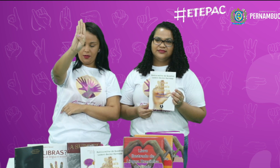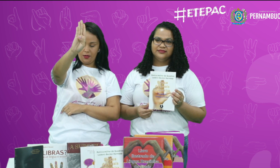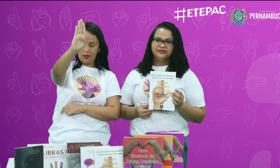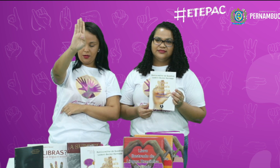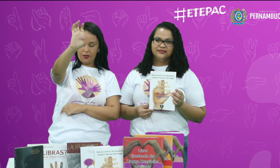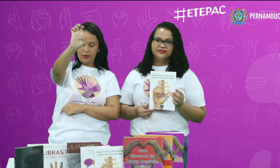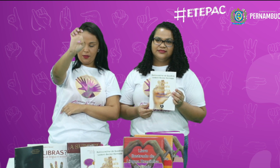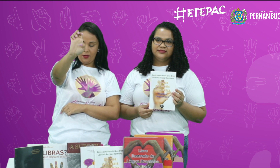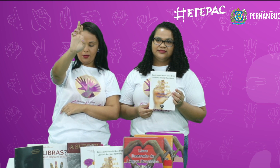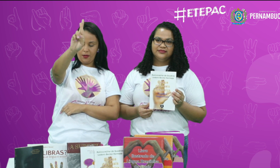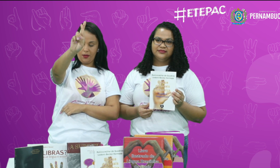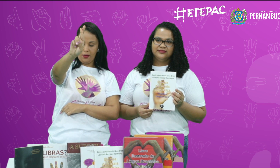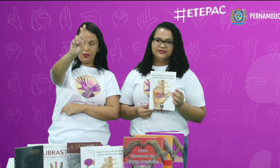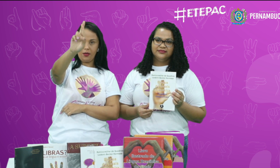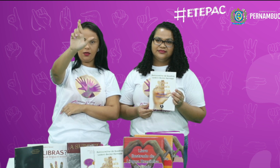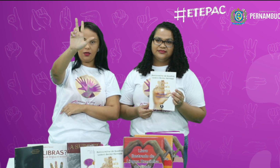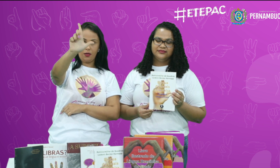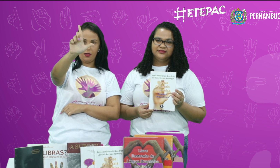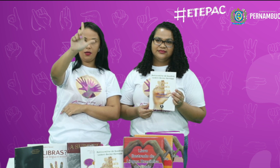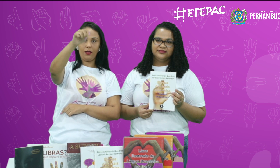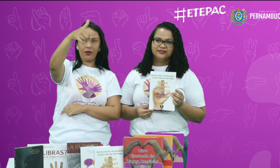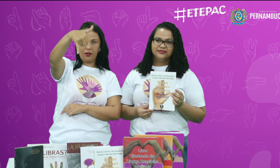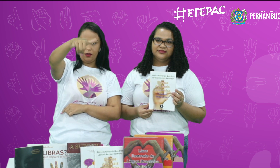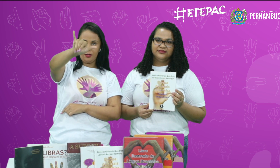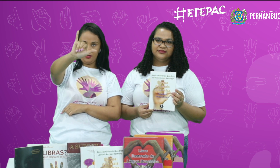Al... Ber... Li.